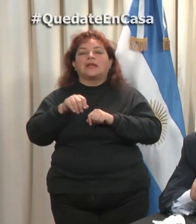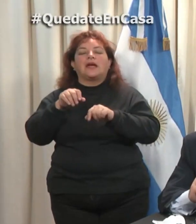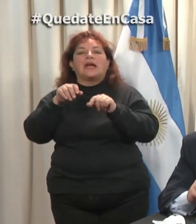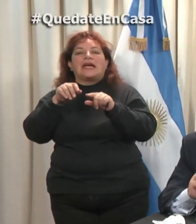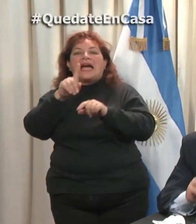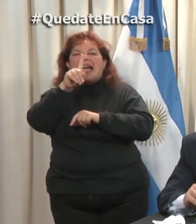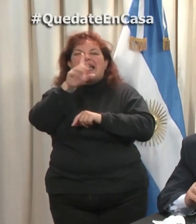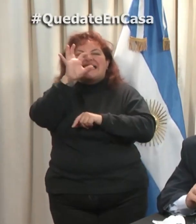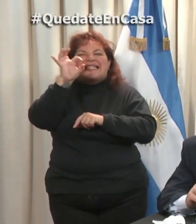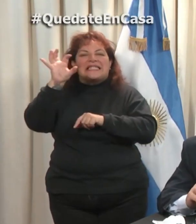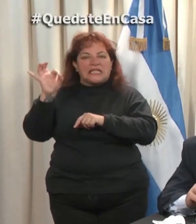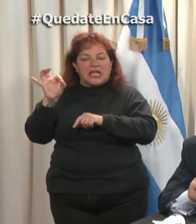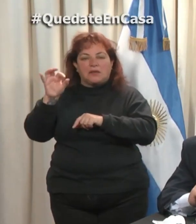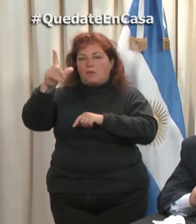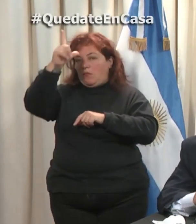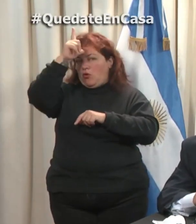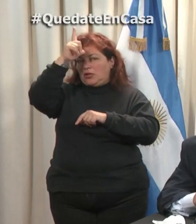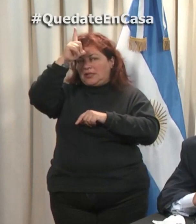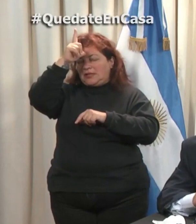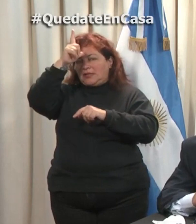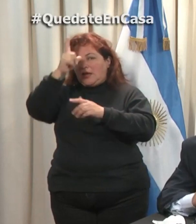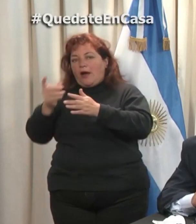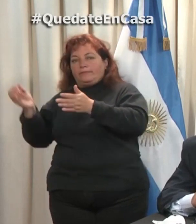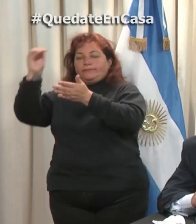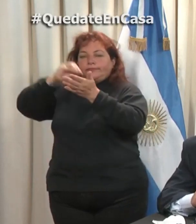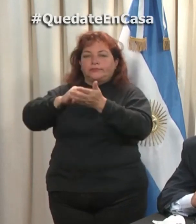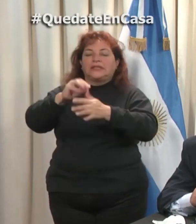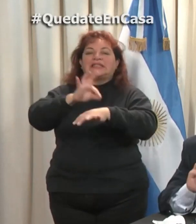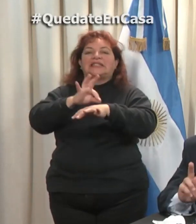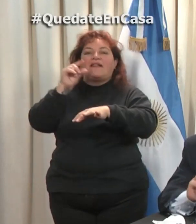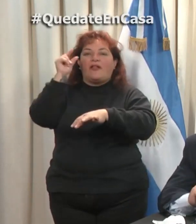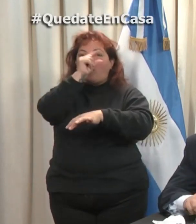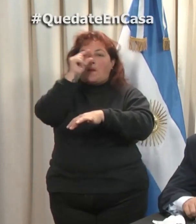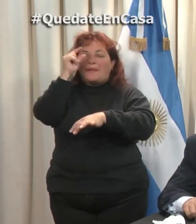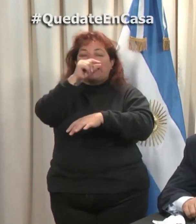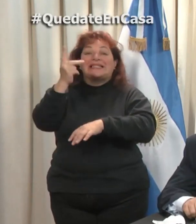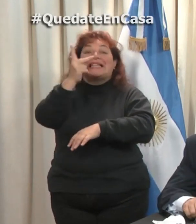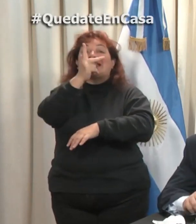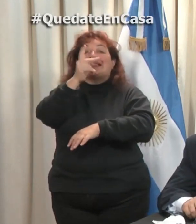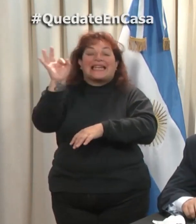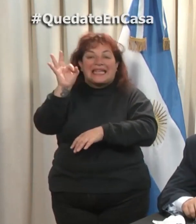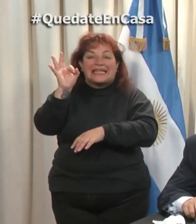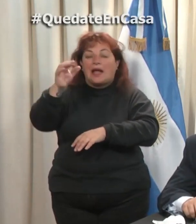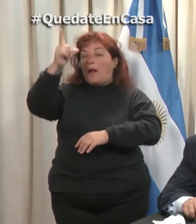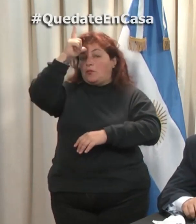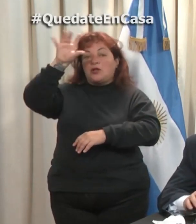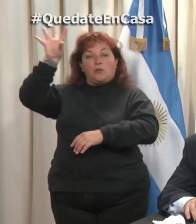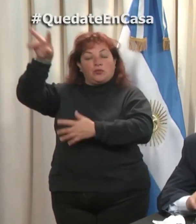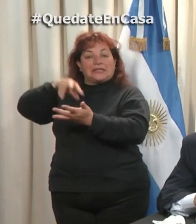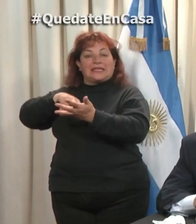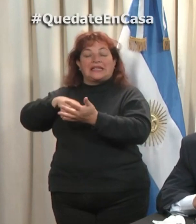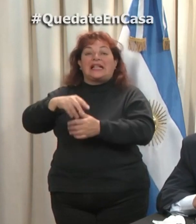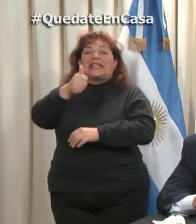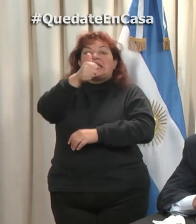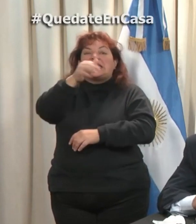prácticamente 100 efectivos más en la zona de Salvador Maza, 30 efectivos de policía de provincia